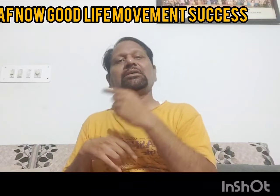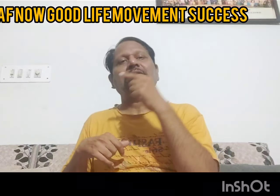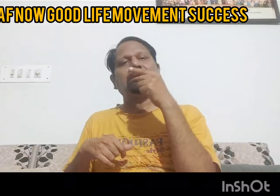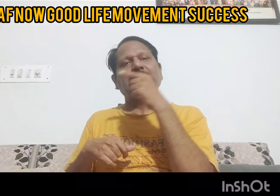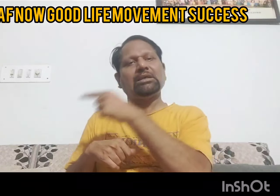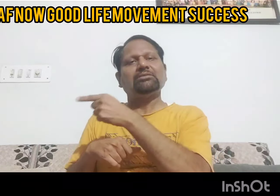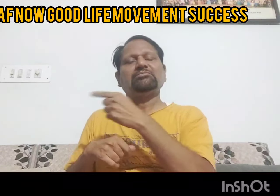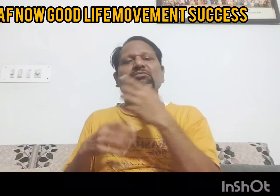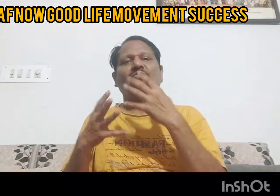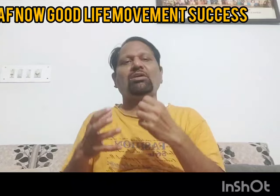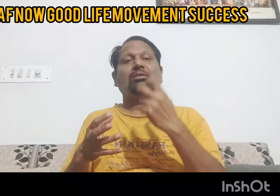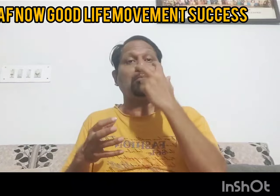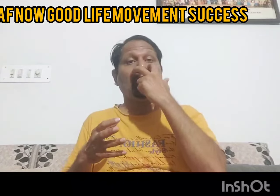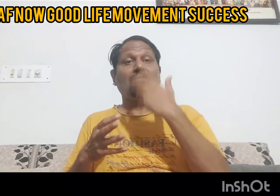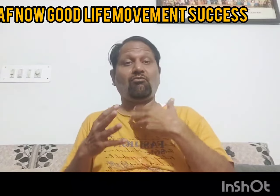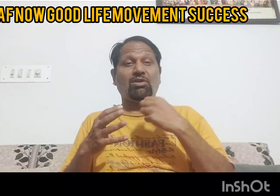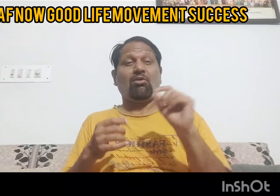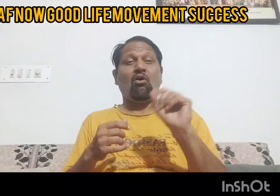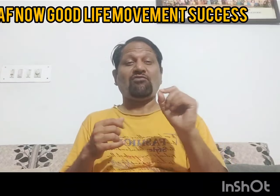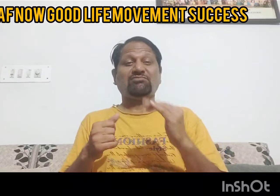सिंगल बना मद्प्रदेश शासन केस चला था